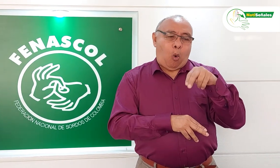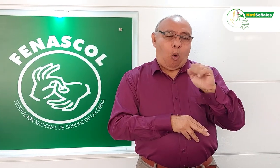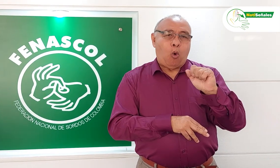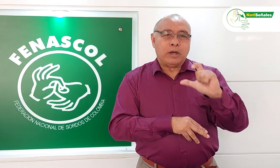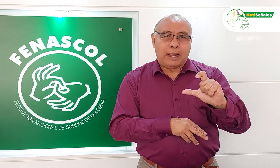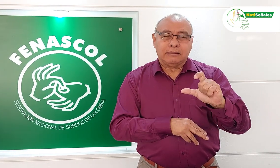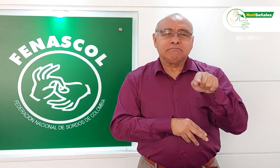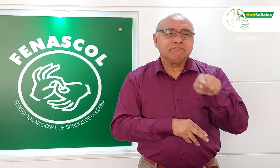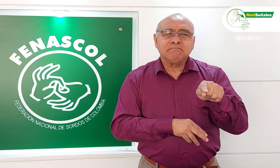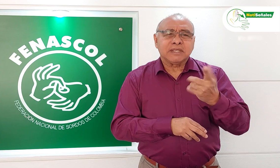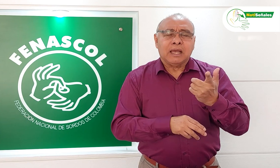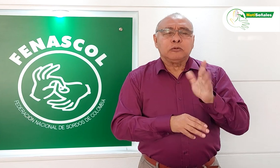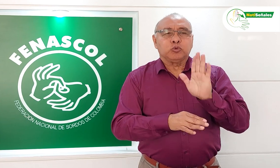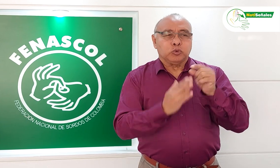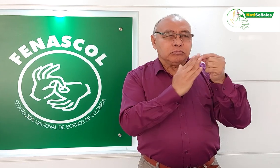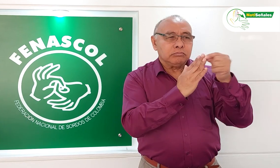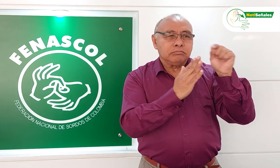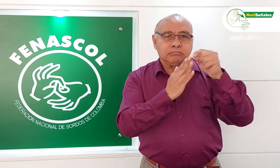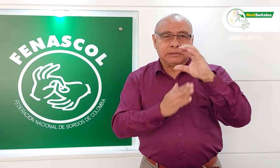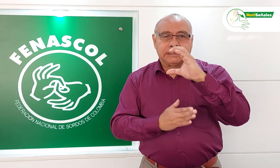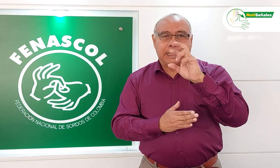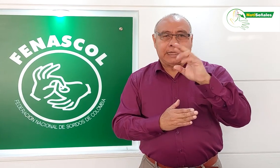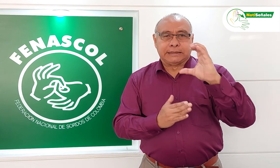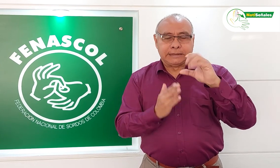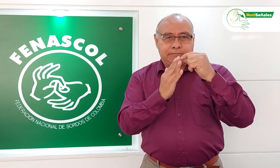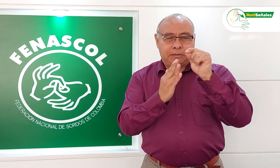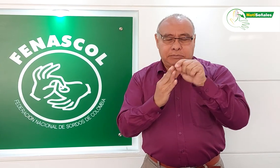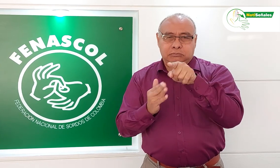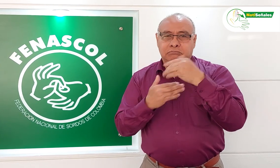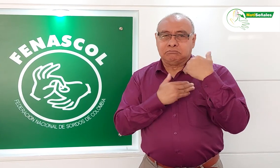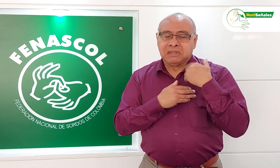reconocimiento de conductores y también con los agentes de tránsito.